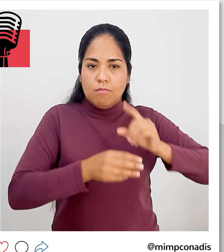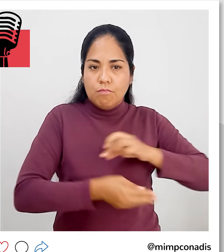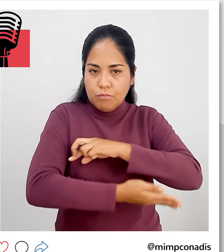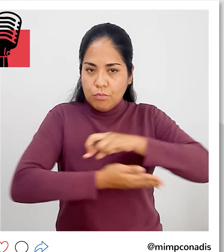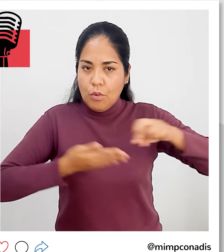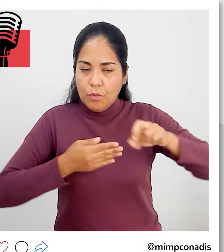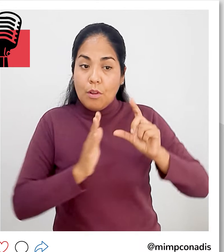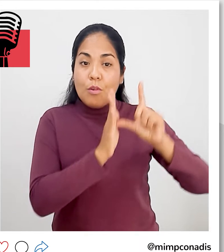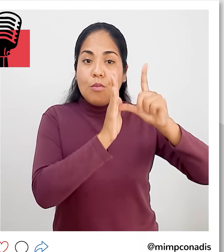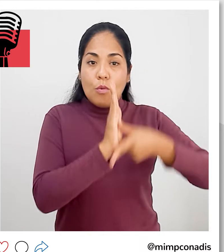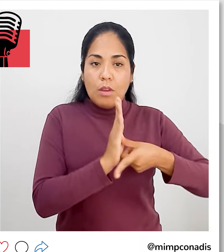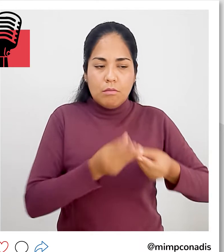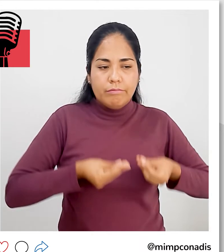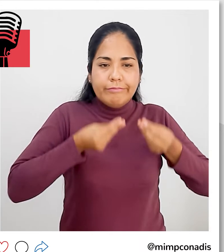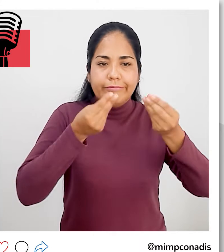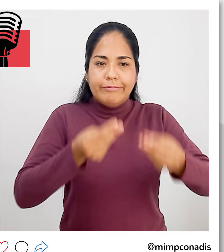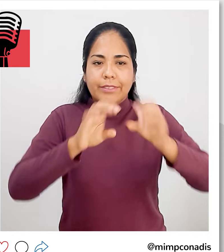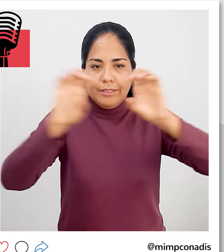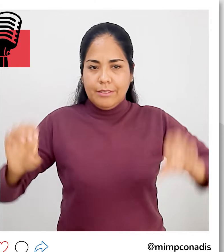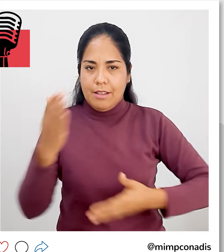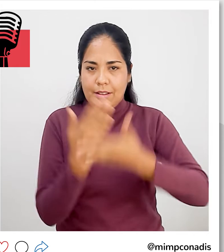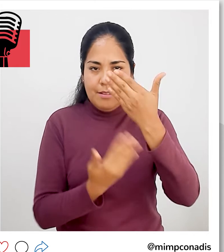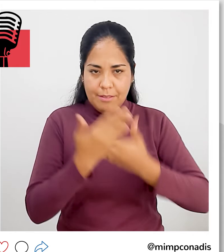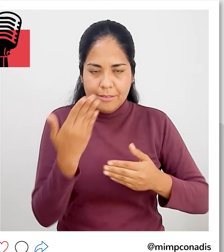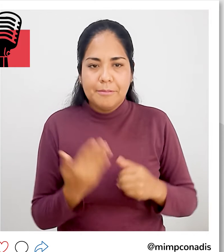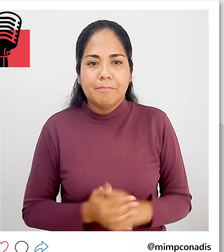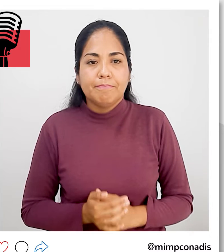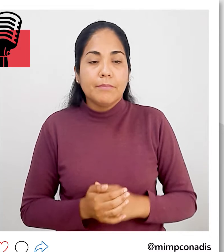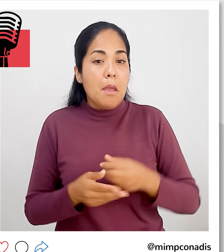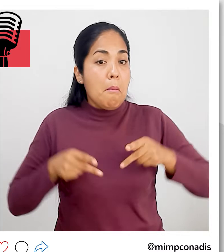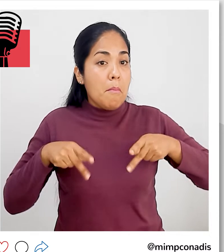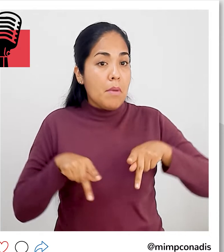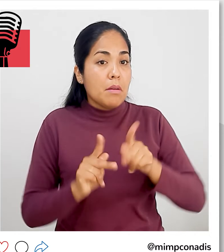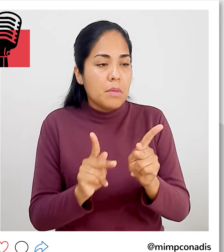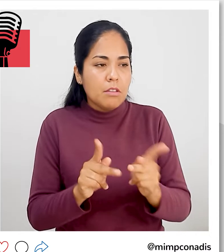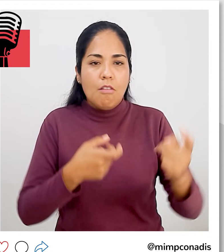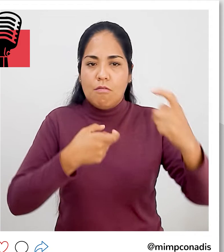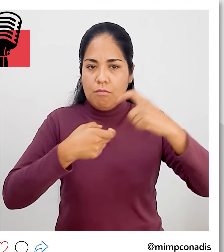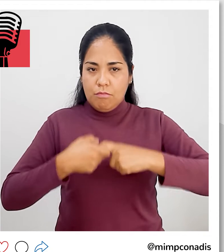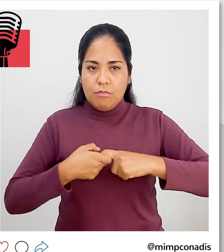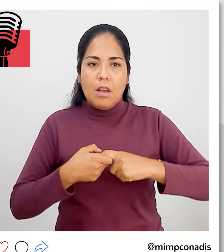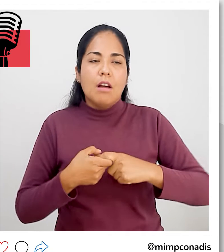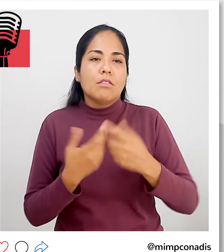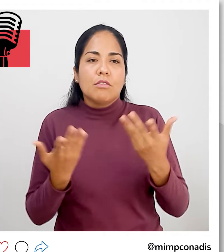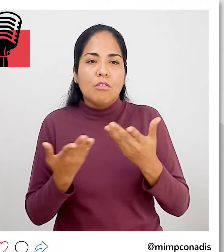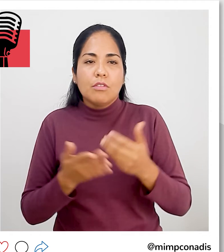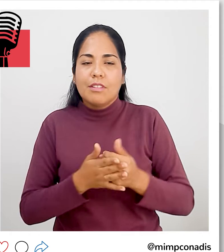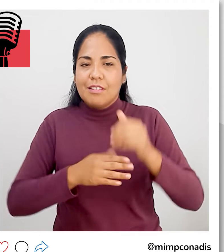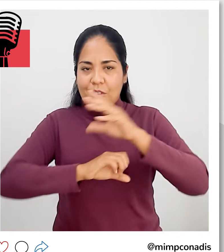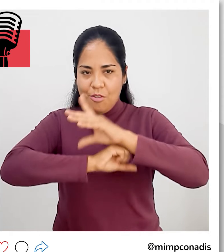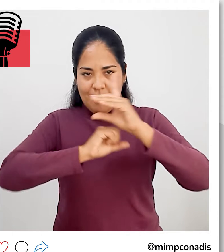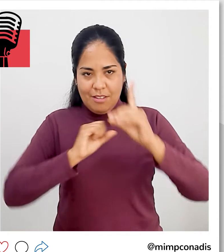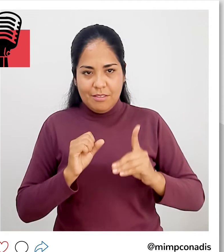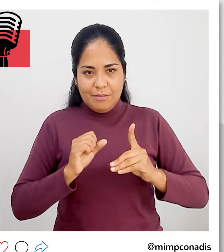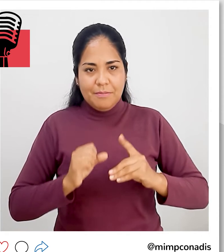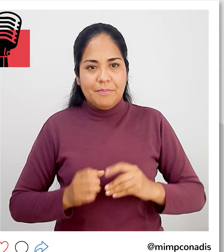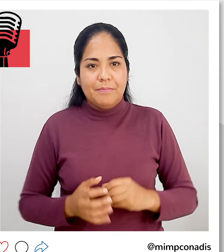de salud y posteriormente obtener el certificado de discapacidad que les permitirá inscribirse en el Registro Nacional de